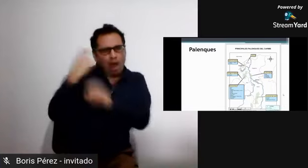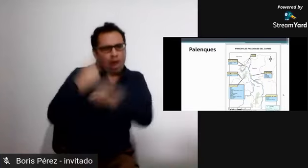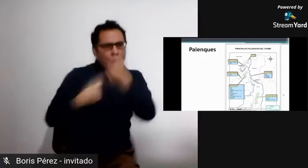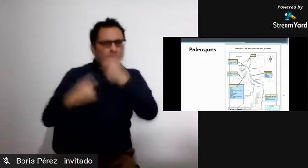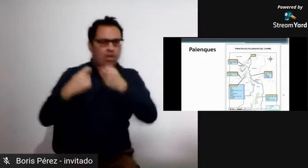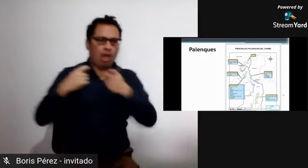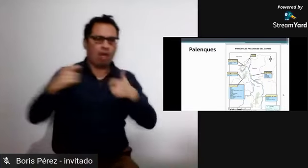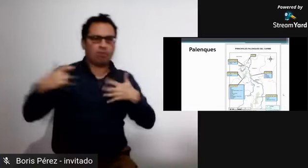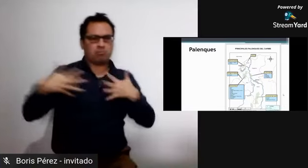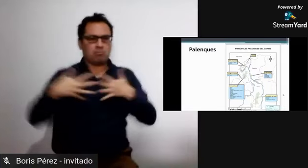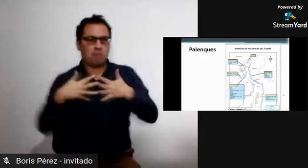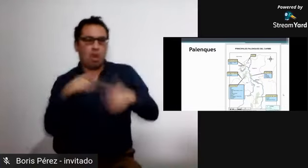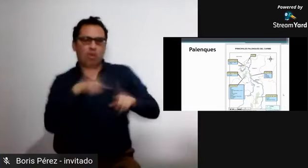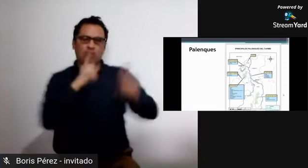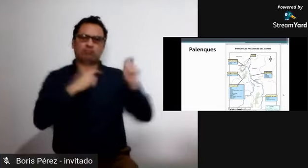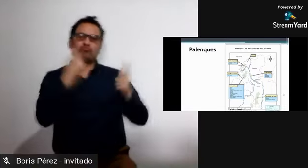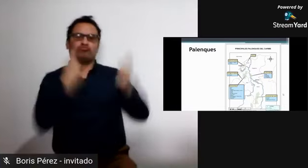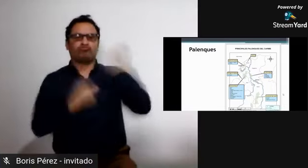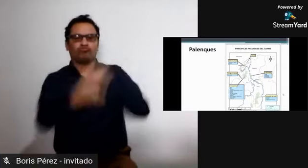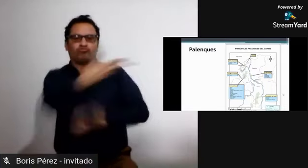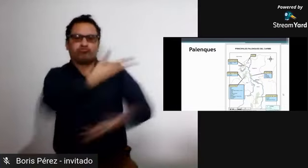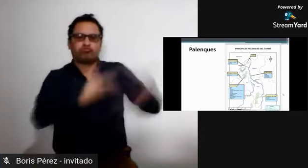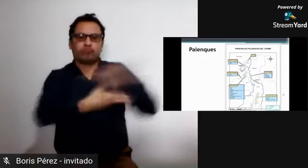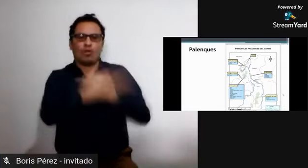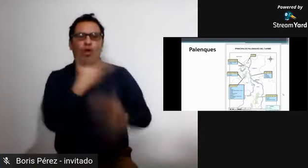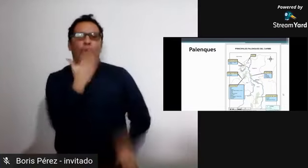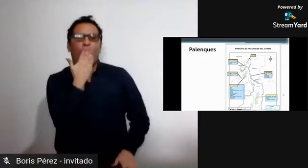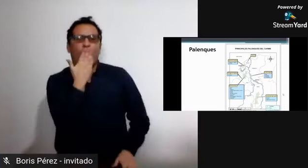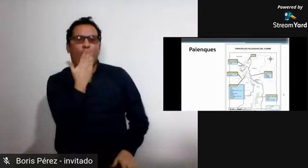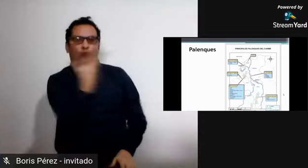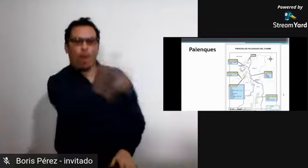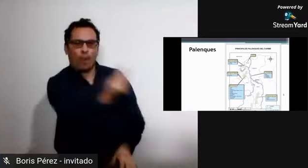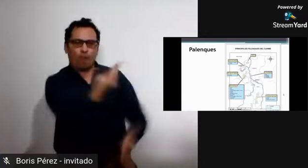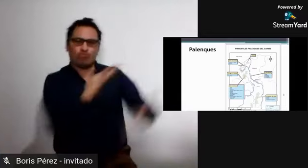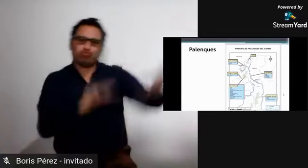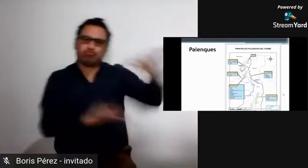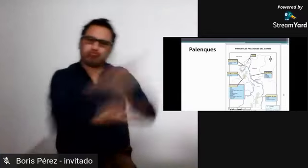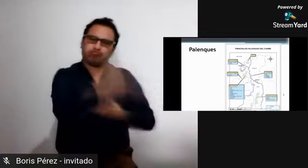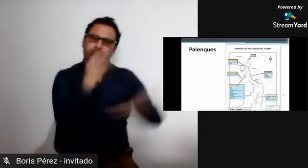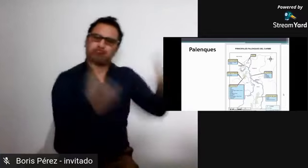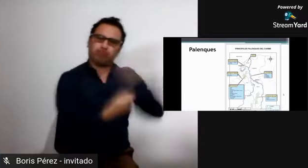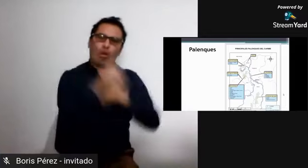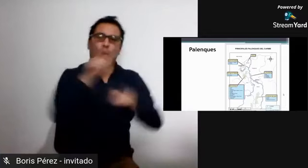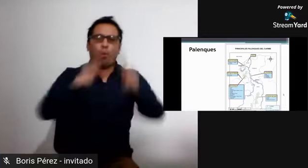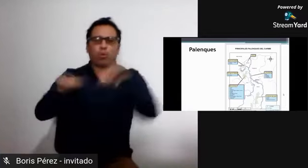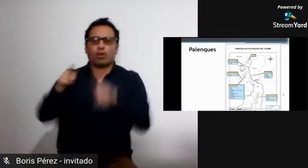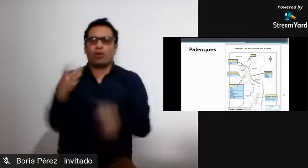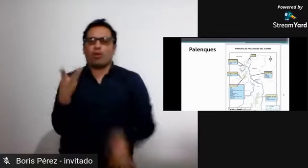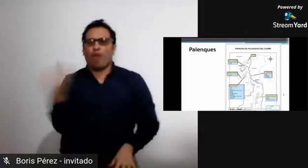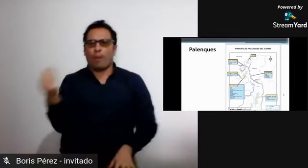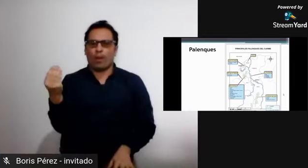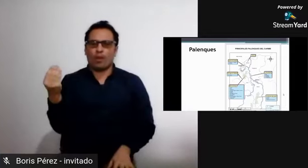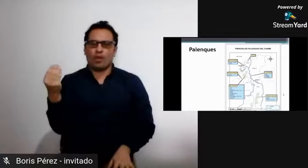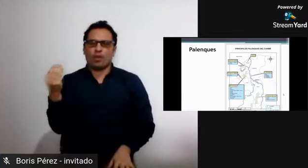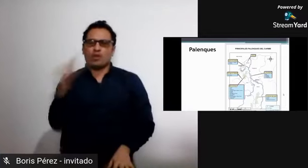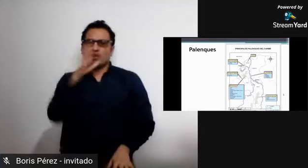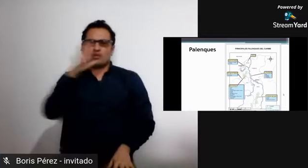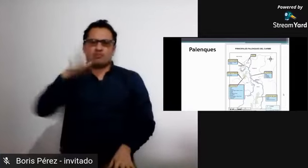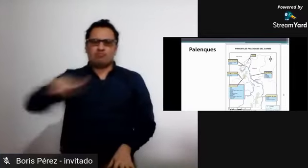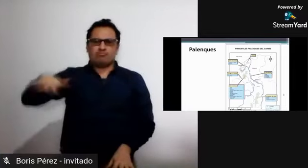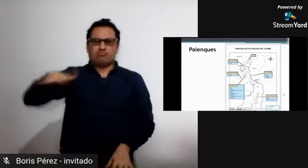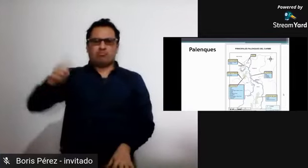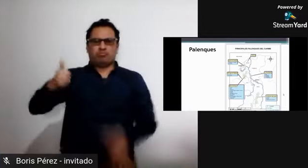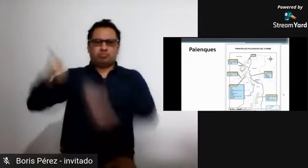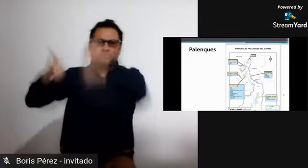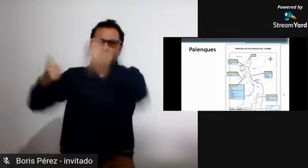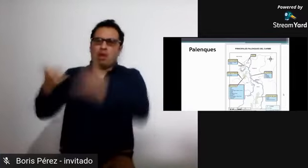En ocasiones, incluso, cuando eran encontrados por los grupos que los estaban buscando, establecían algún